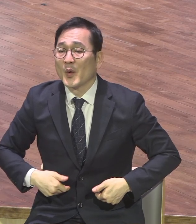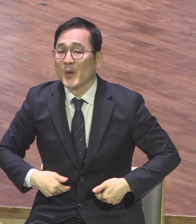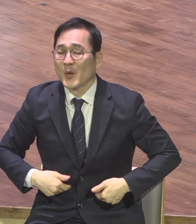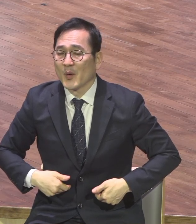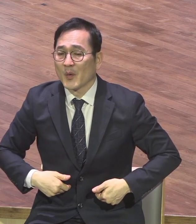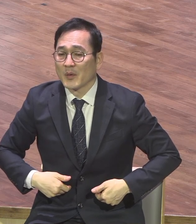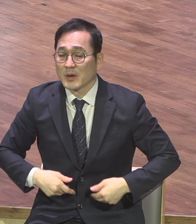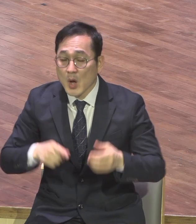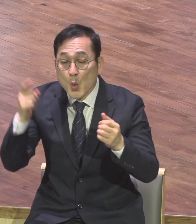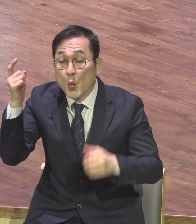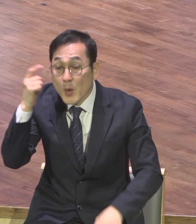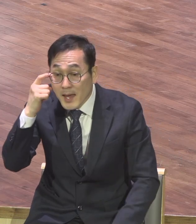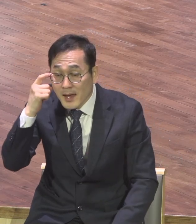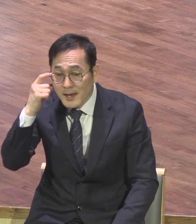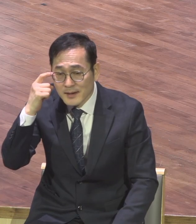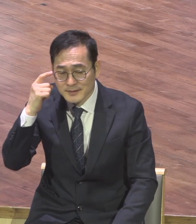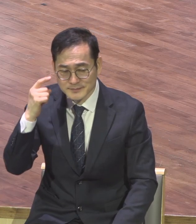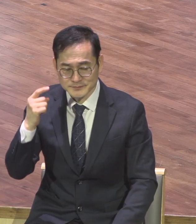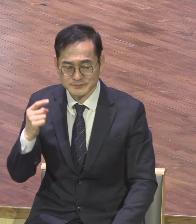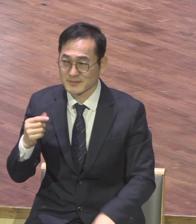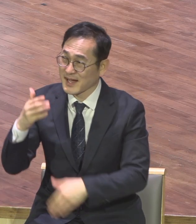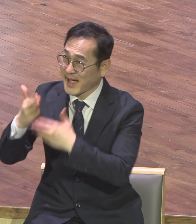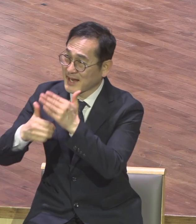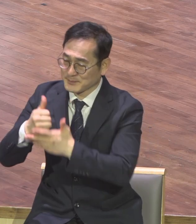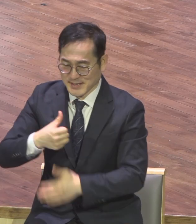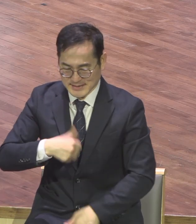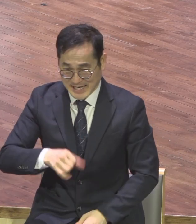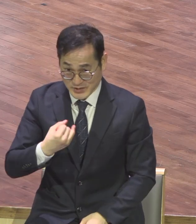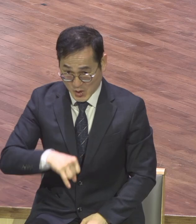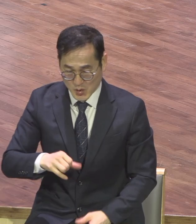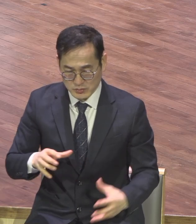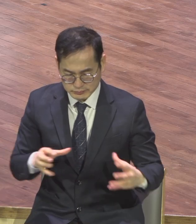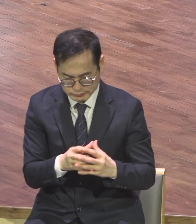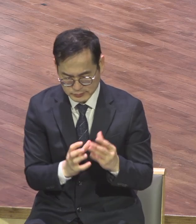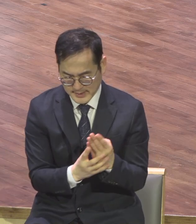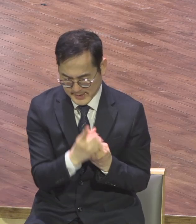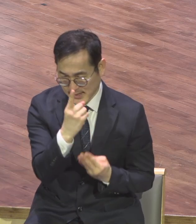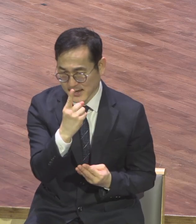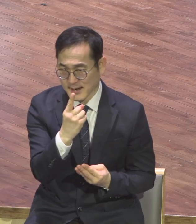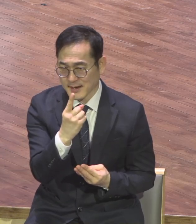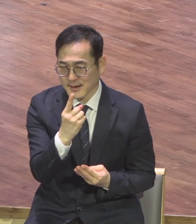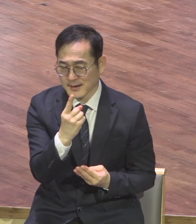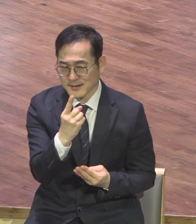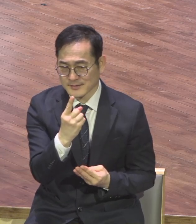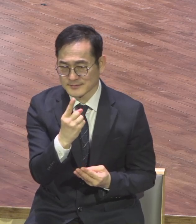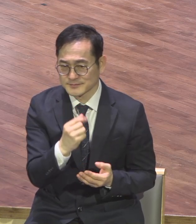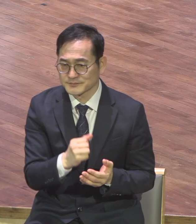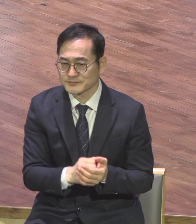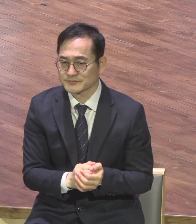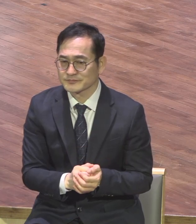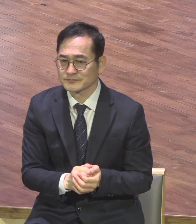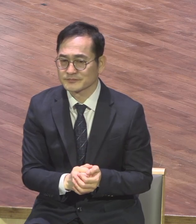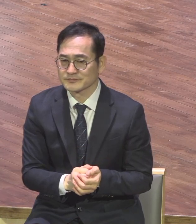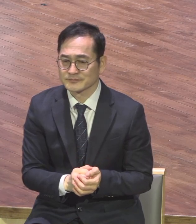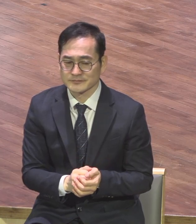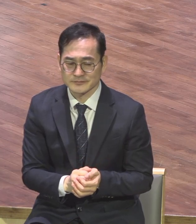우리가 하나님의 자녀로 부르심을 받을 때 하나의 몸으로 부르심을